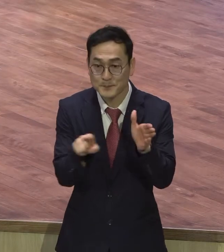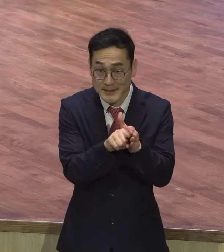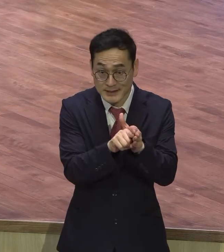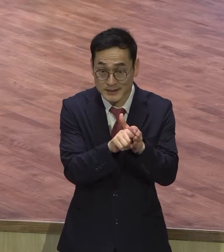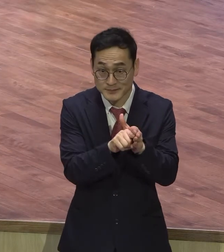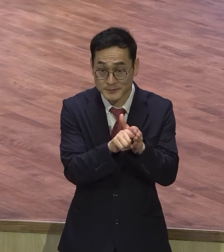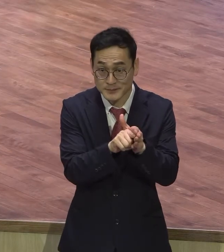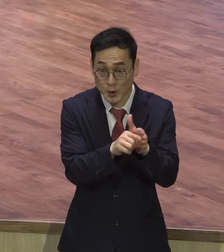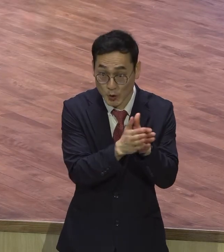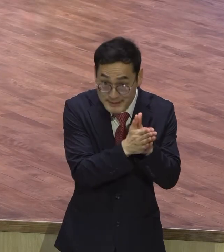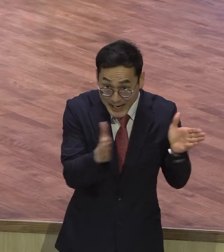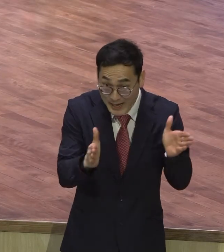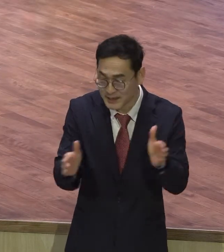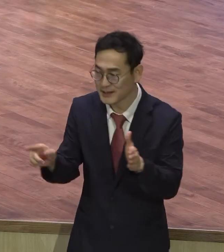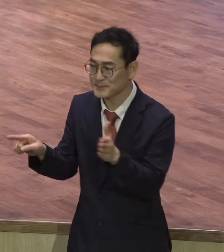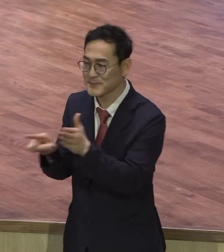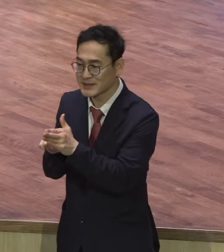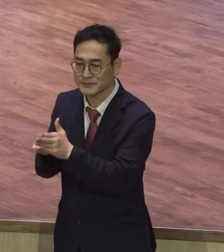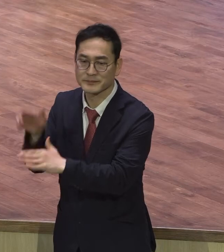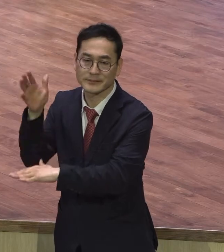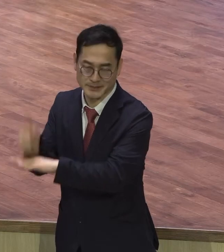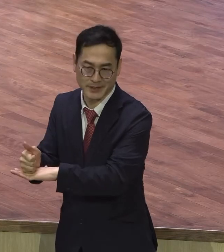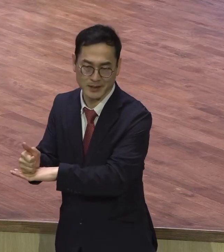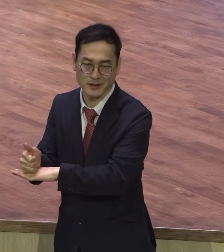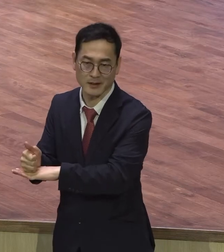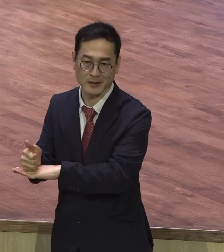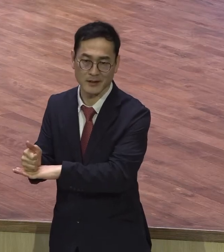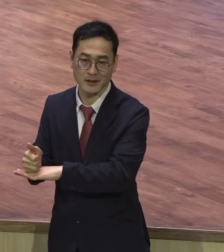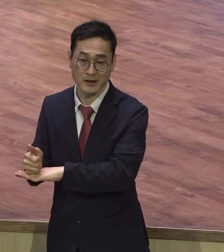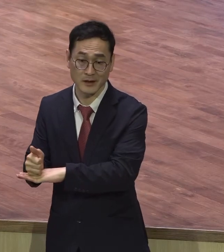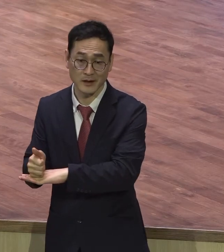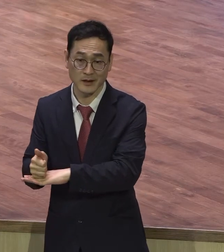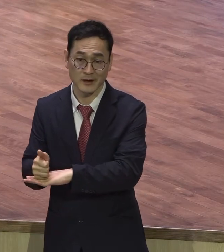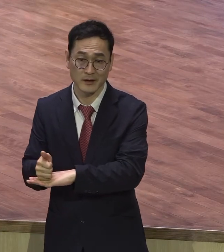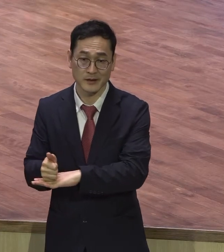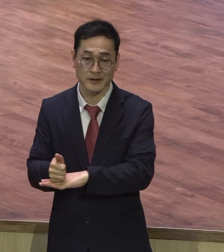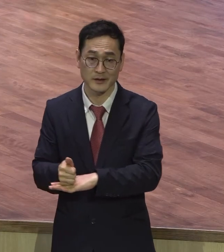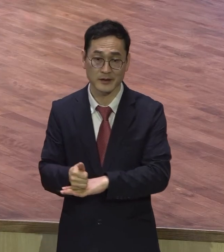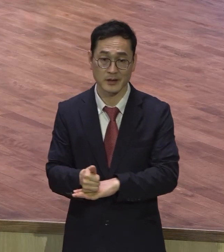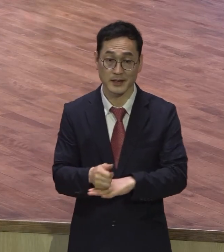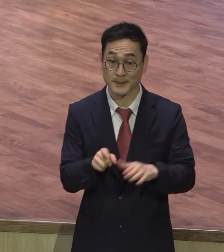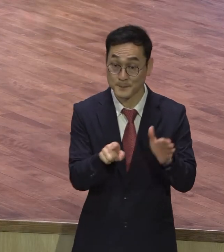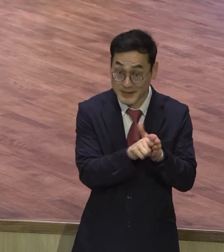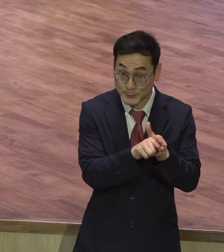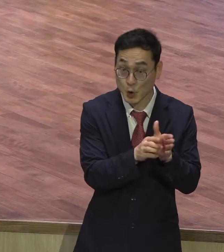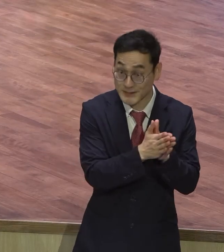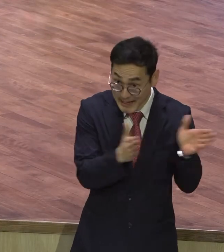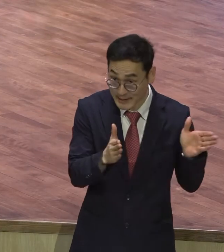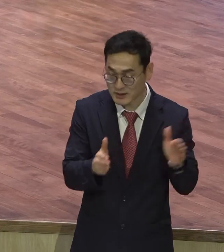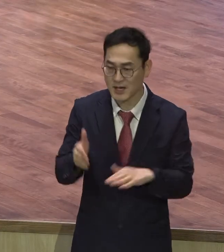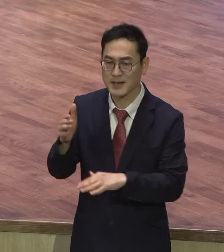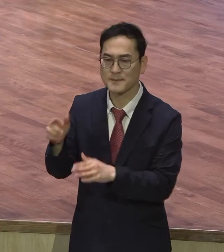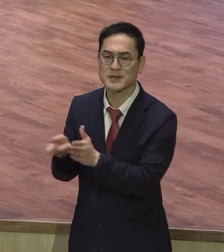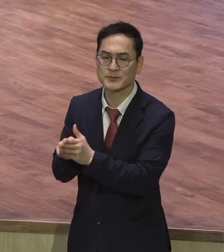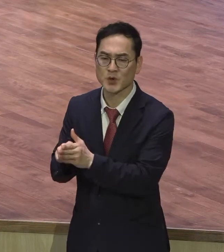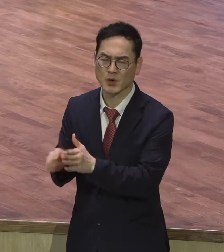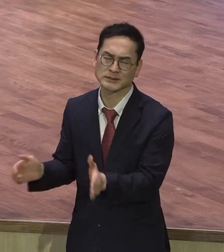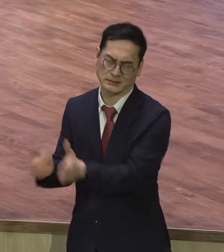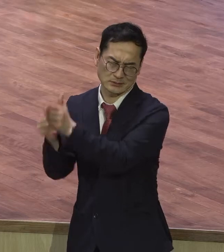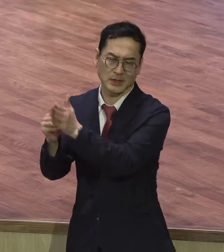끝나기 때문에 예수를 믿음으로 시작해서 믿음으로 끝나야 됩니다. 믿음으로 시작해서 믿음으로 끝나야 되는데